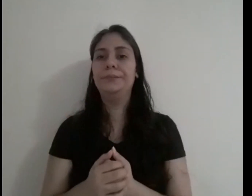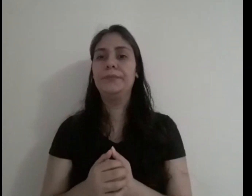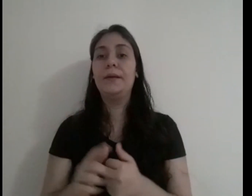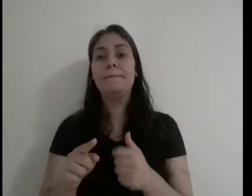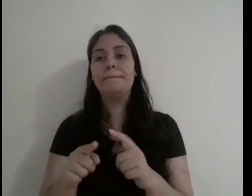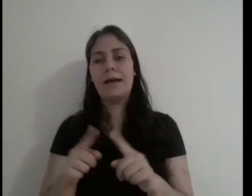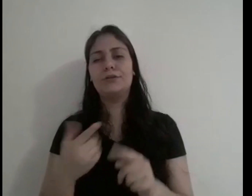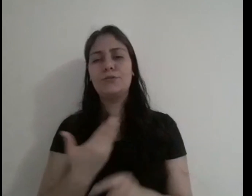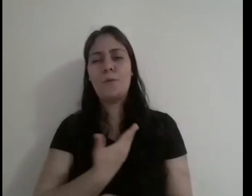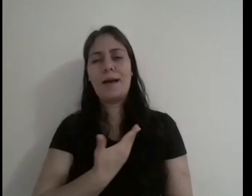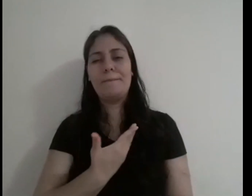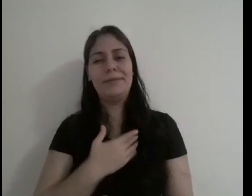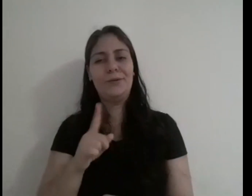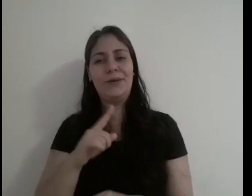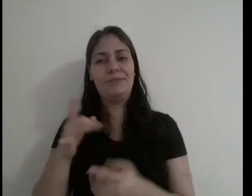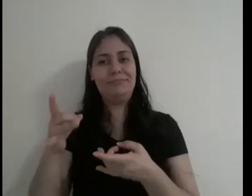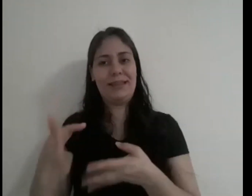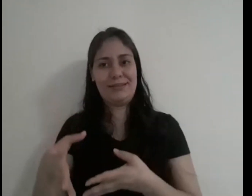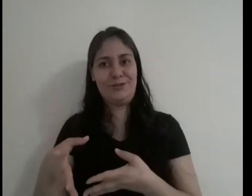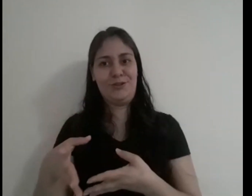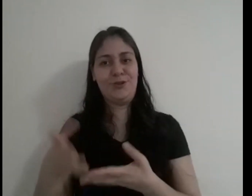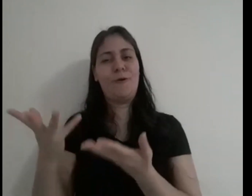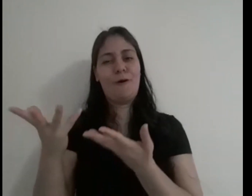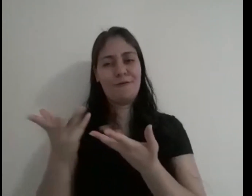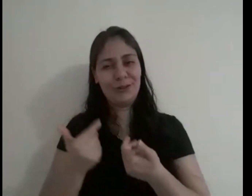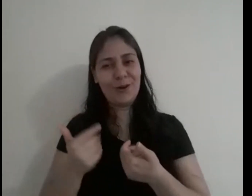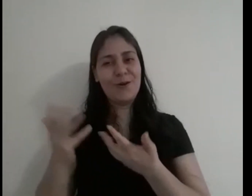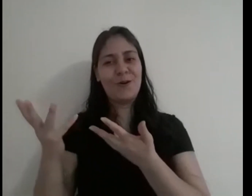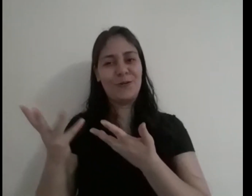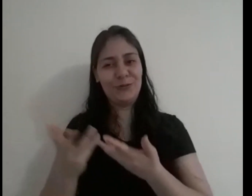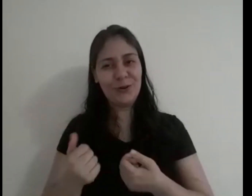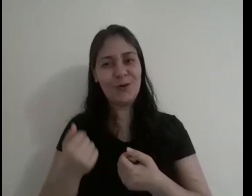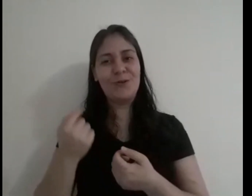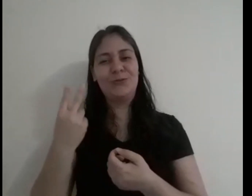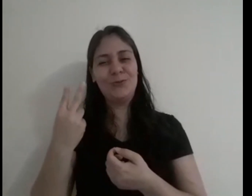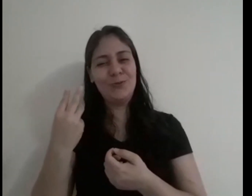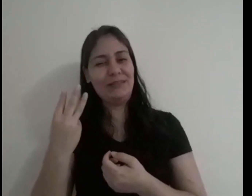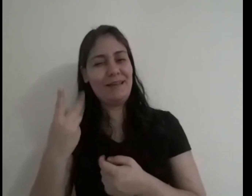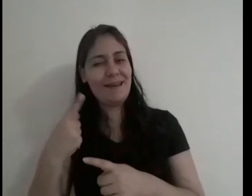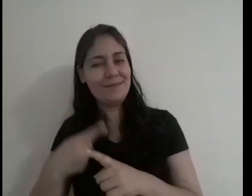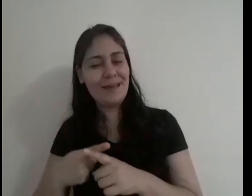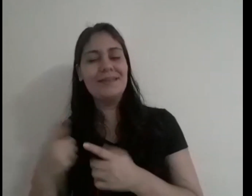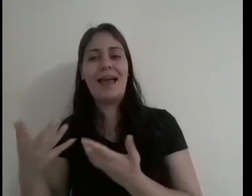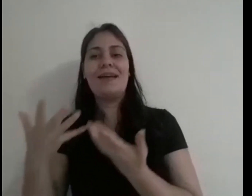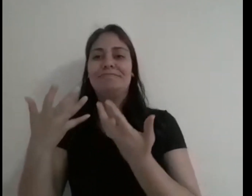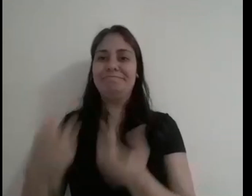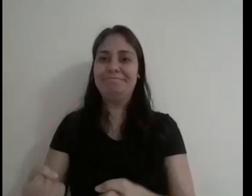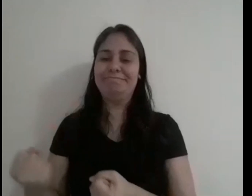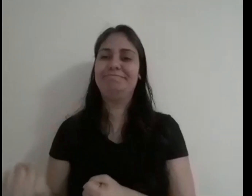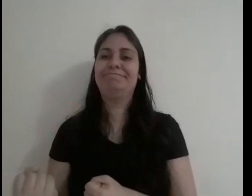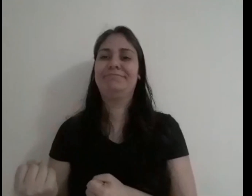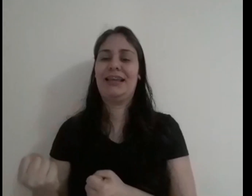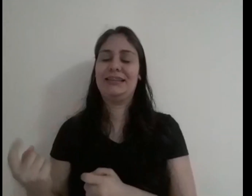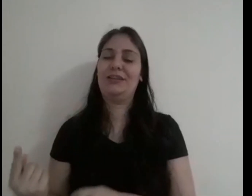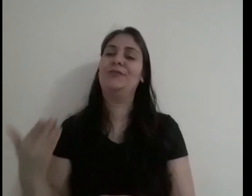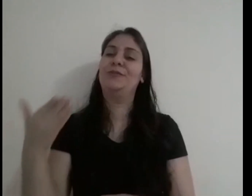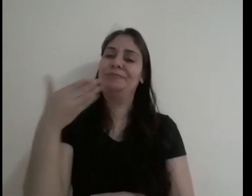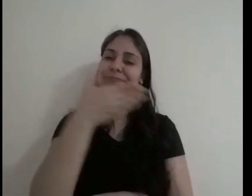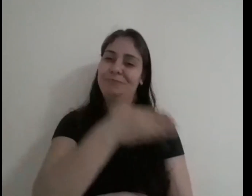Mas, o amigo não desistiu. Continuou insistindo, convidou mais de três vezes, Até que Kardec,